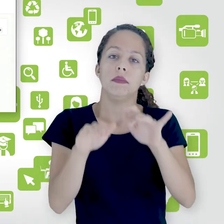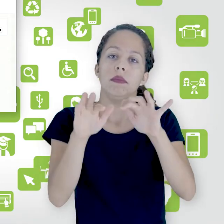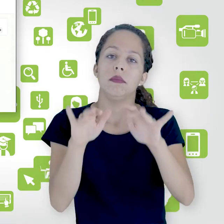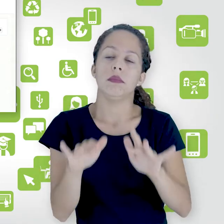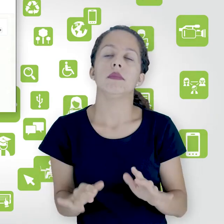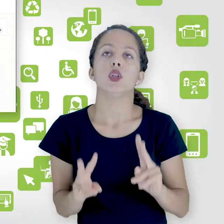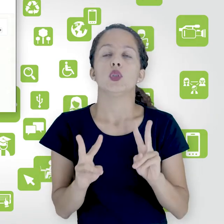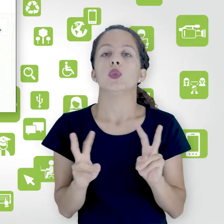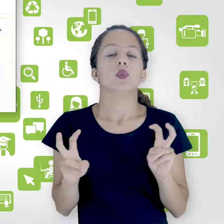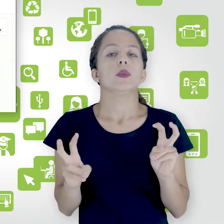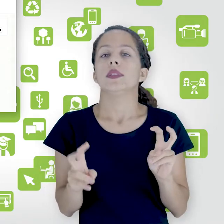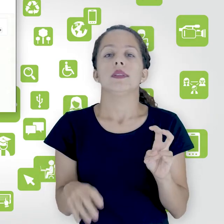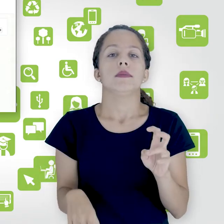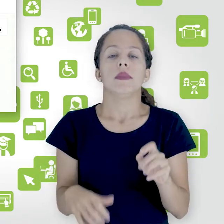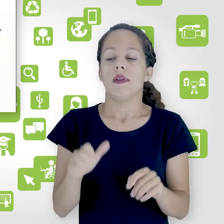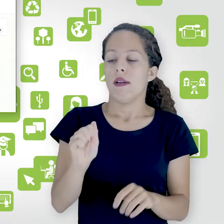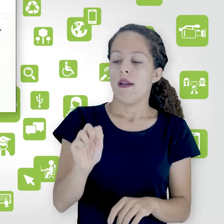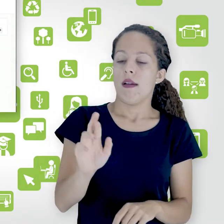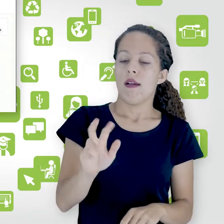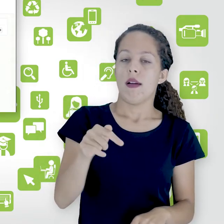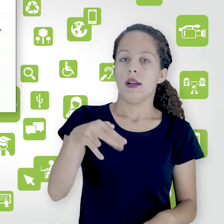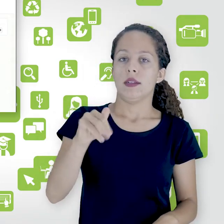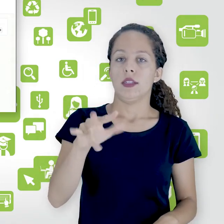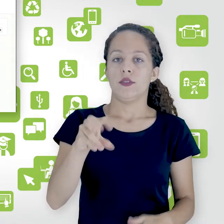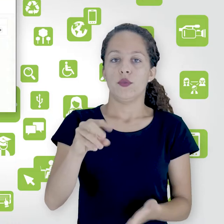arquivo.